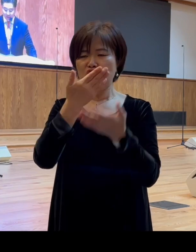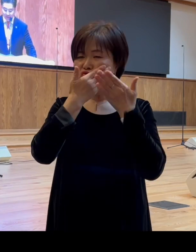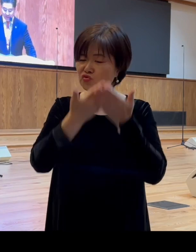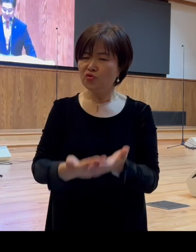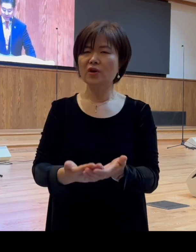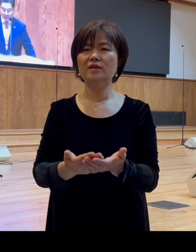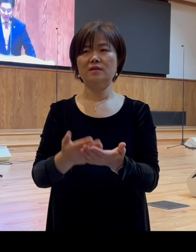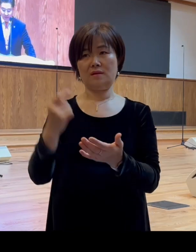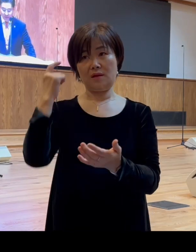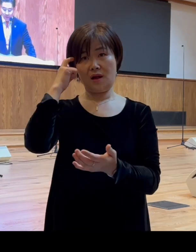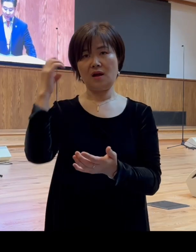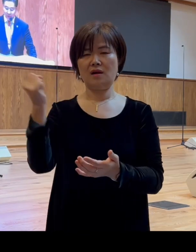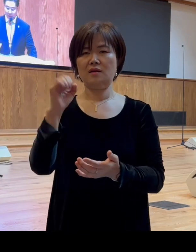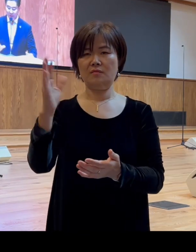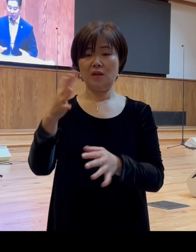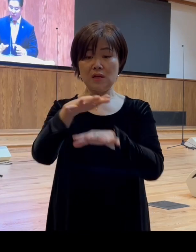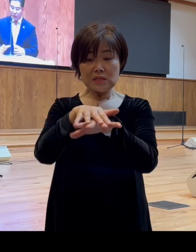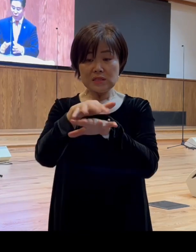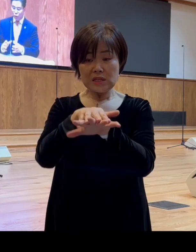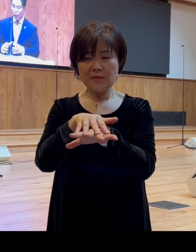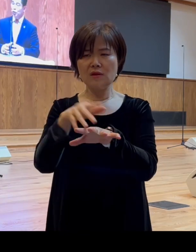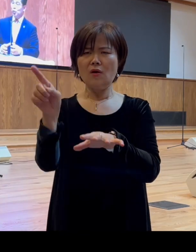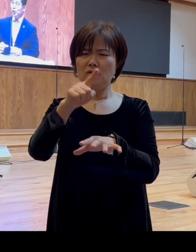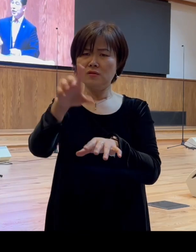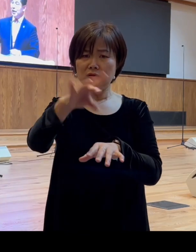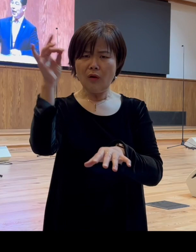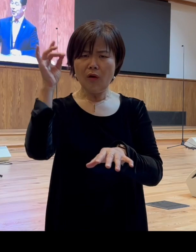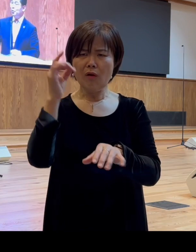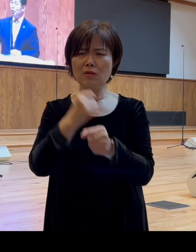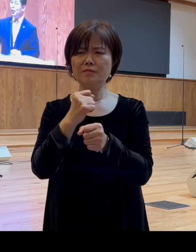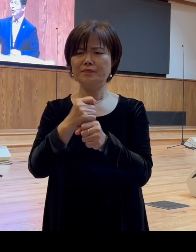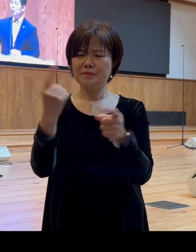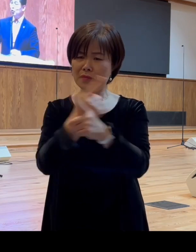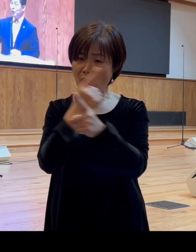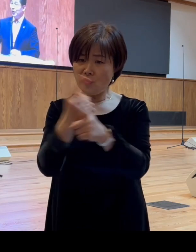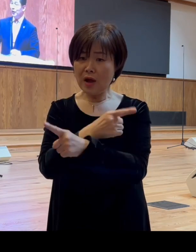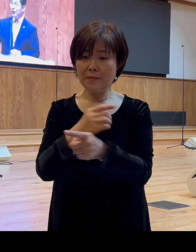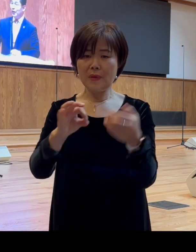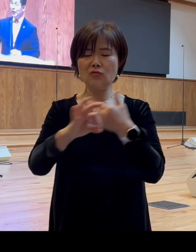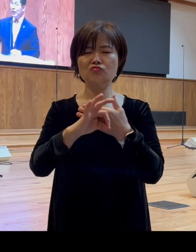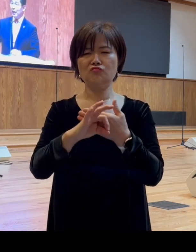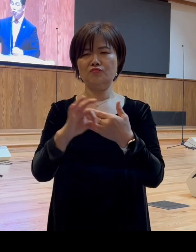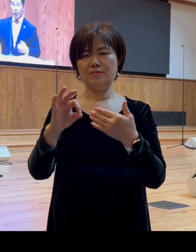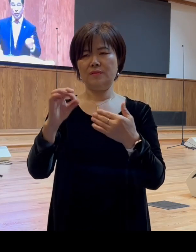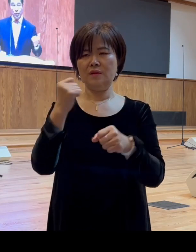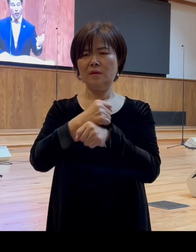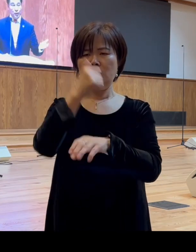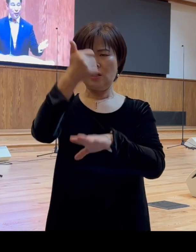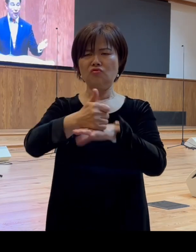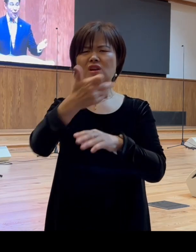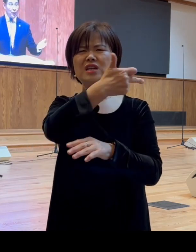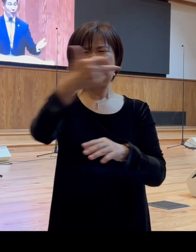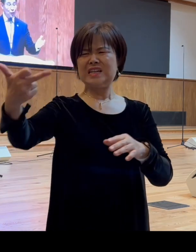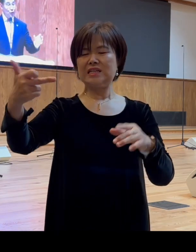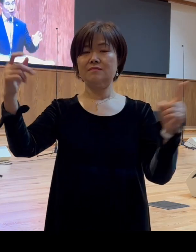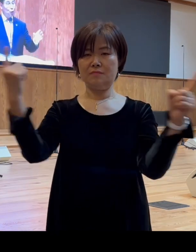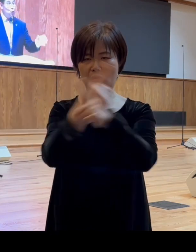그럼 시스템에서 어떤 초기 조건에 작은 변화를 주면 나중에 큰 어떤 결과의